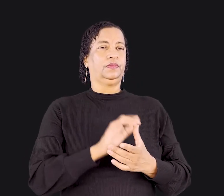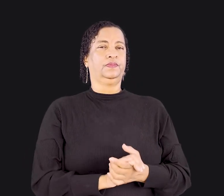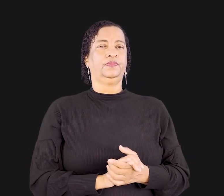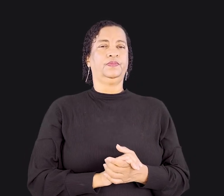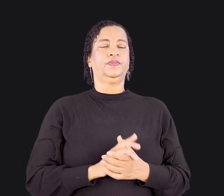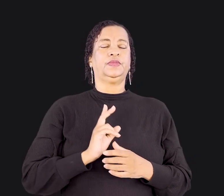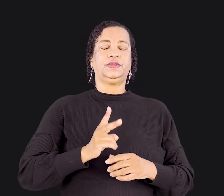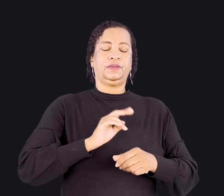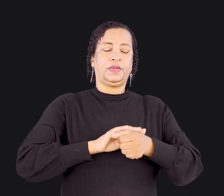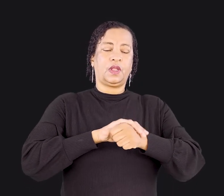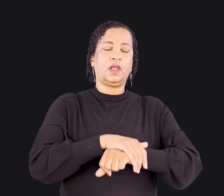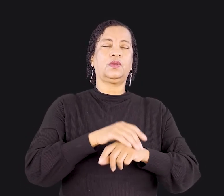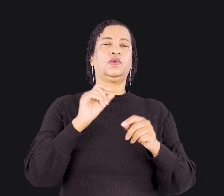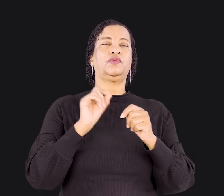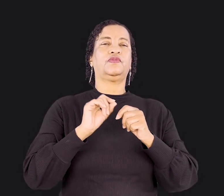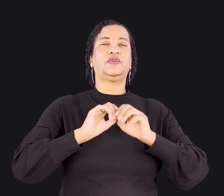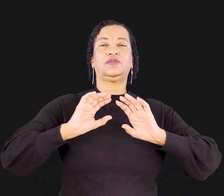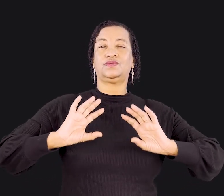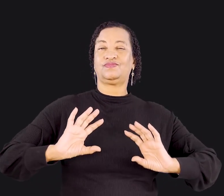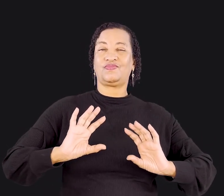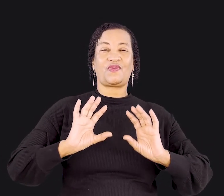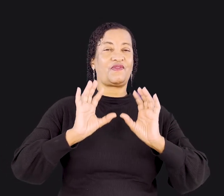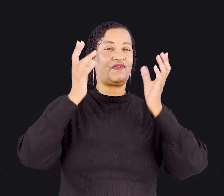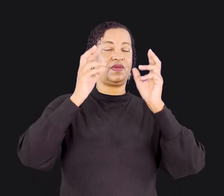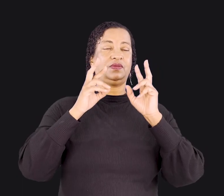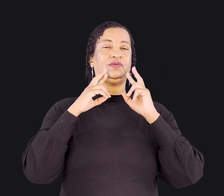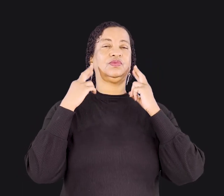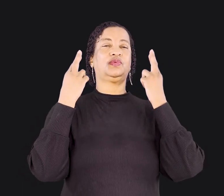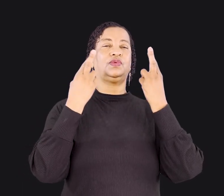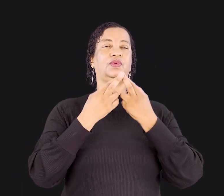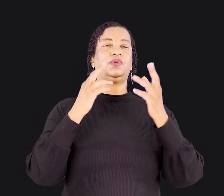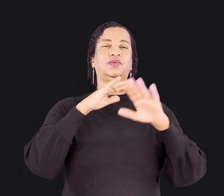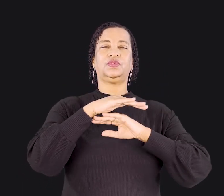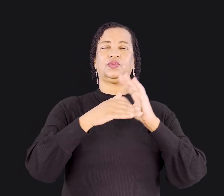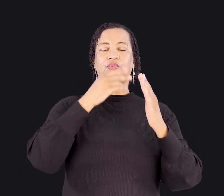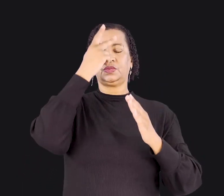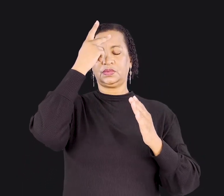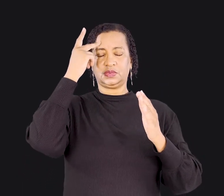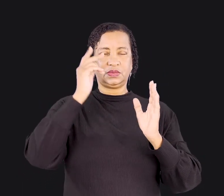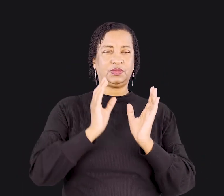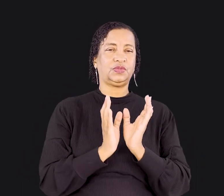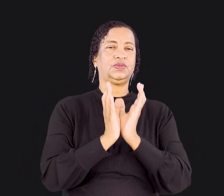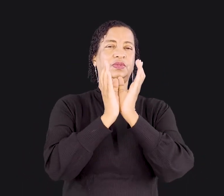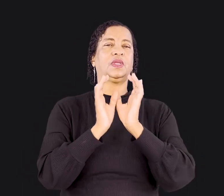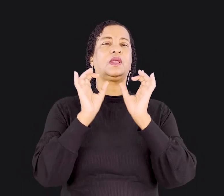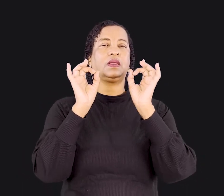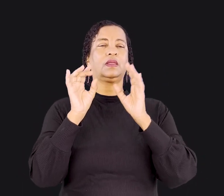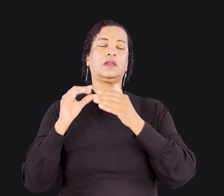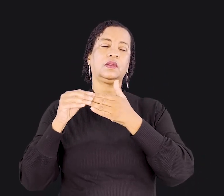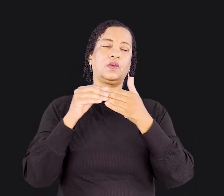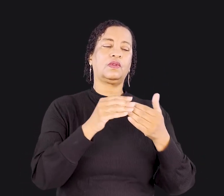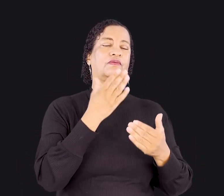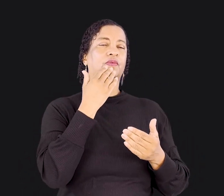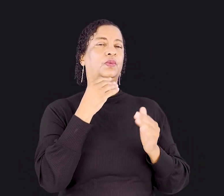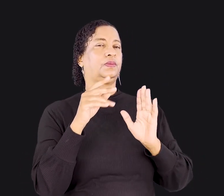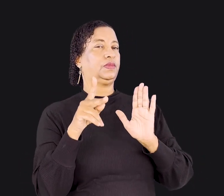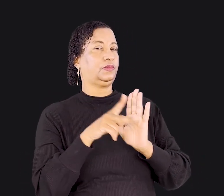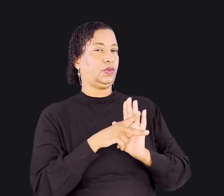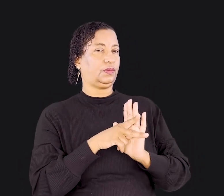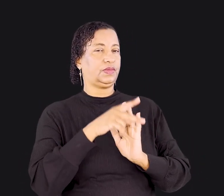Toda noite eles faziam uma festa em que reuniam todos para ceiar e cada um levava a sua comida. Aqueles